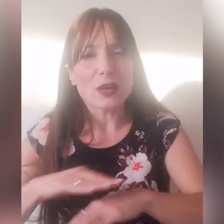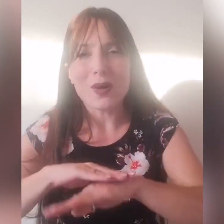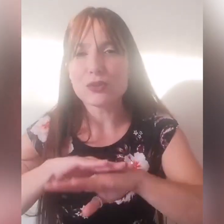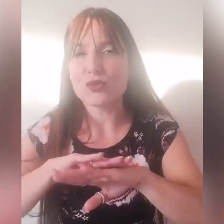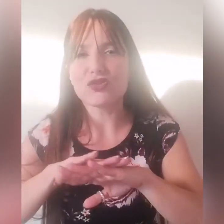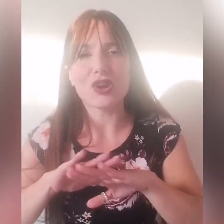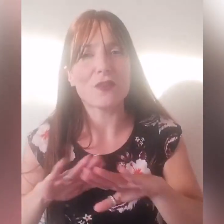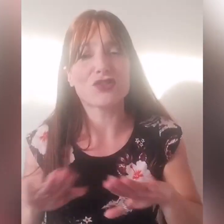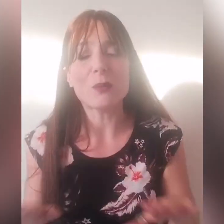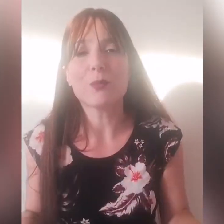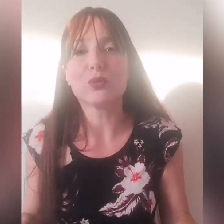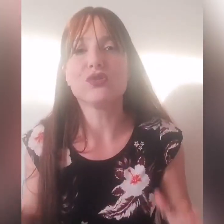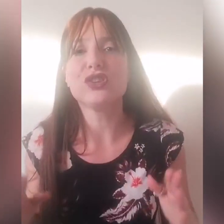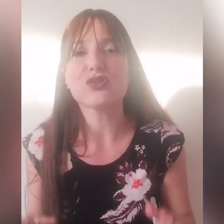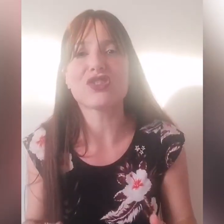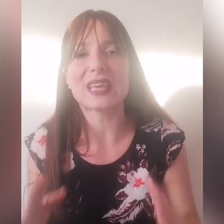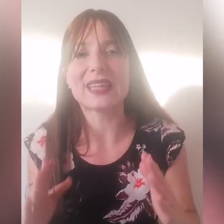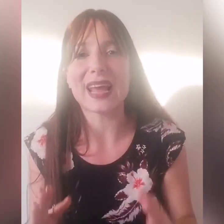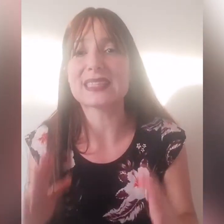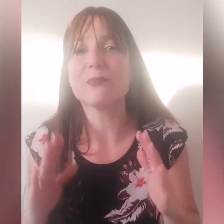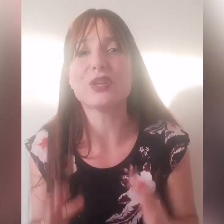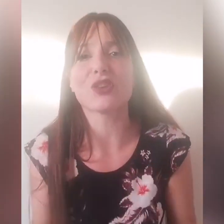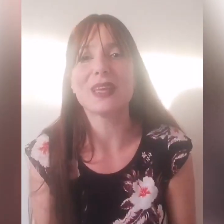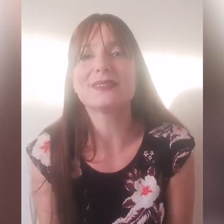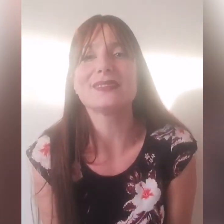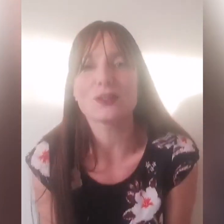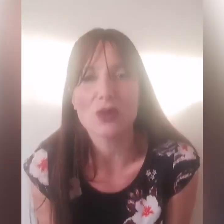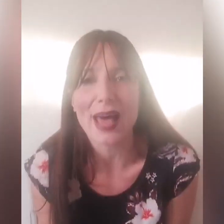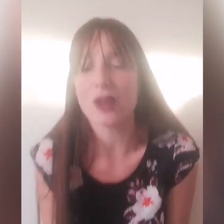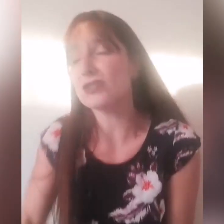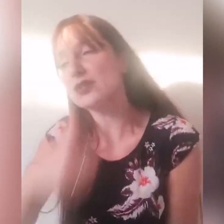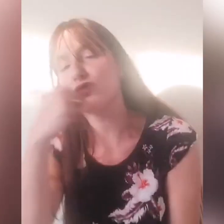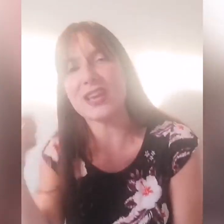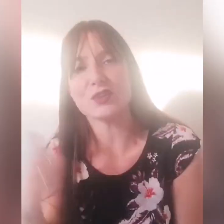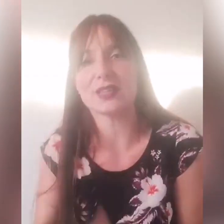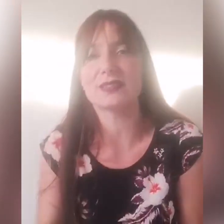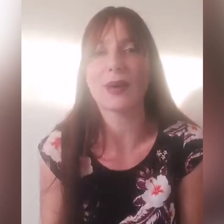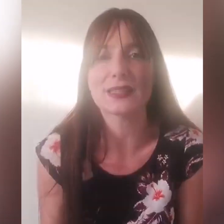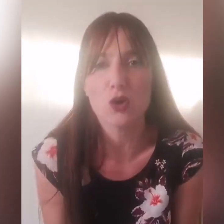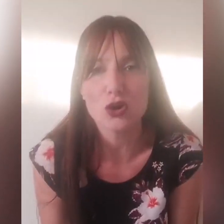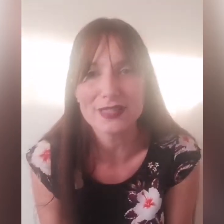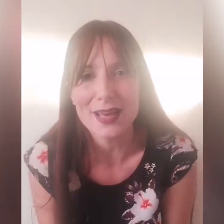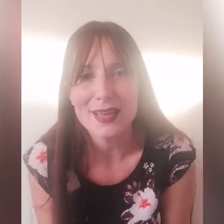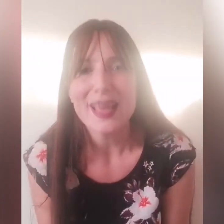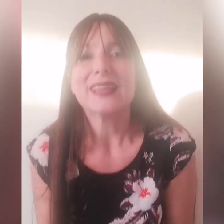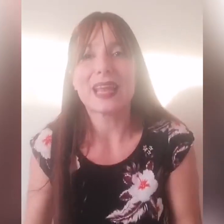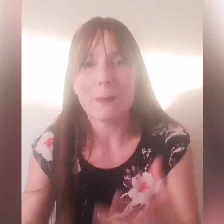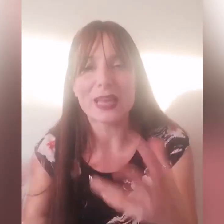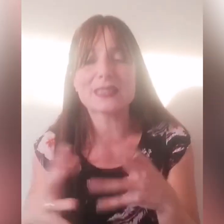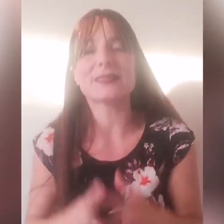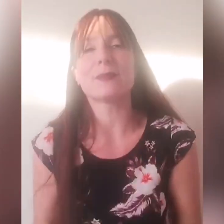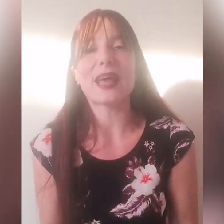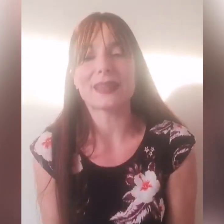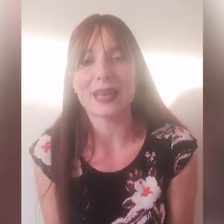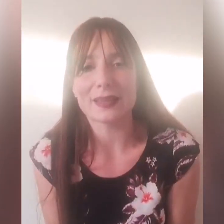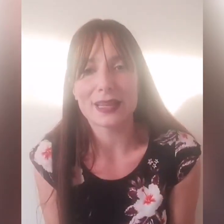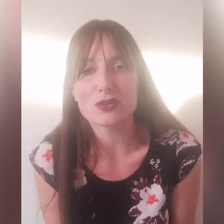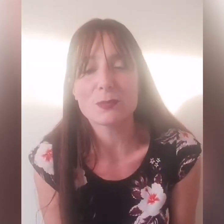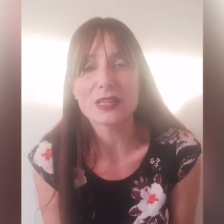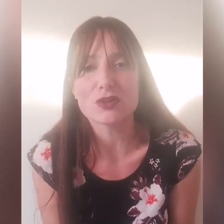quando non ce la facciamo più Dio ci chiederà semplicemente di adorare, cosa è successo settimana scorsa, nella settimana dello Spirito